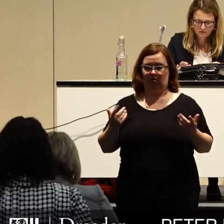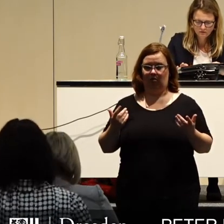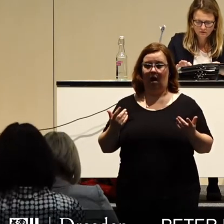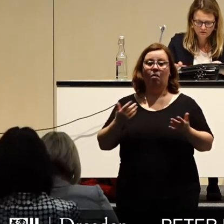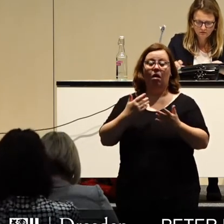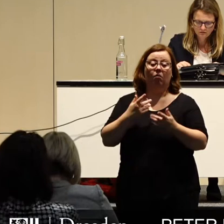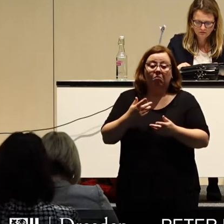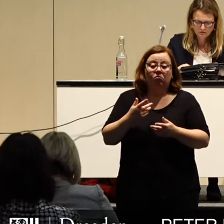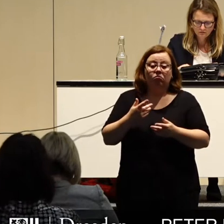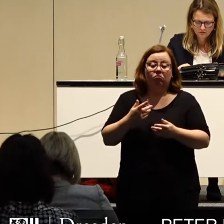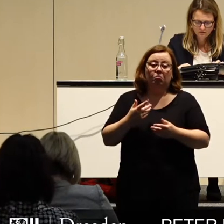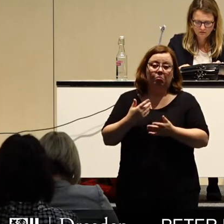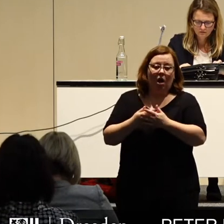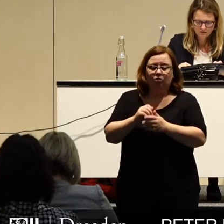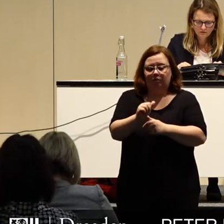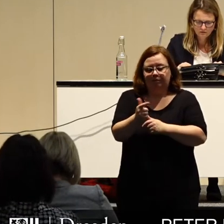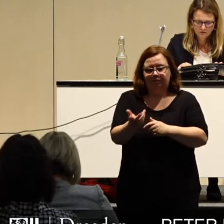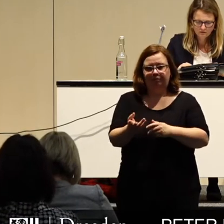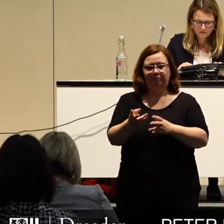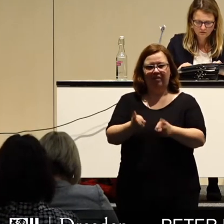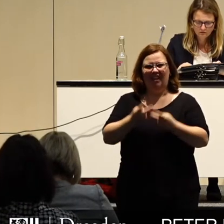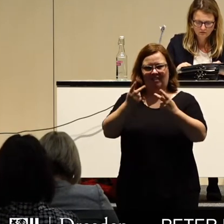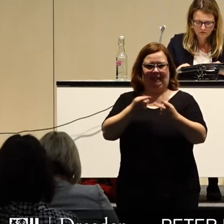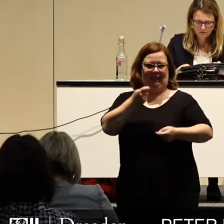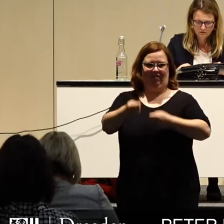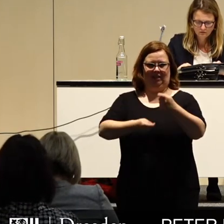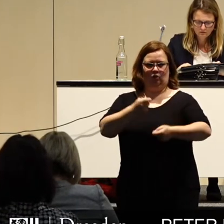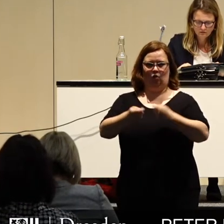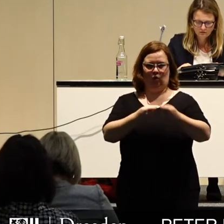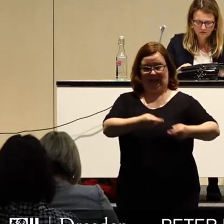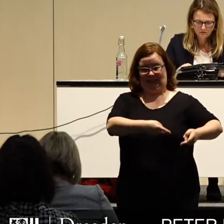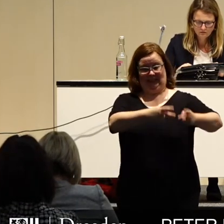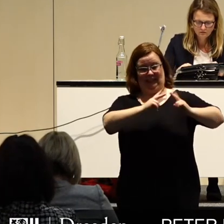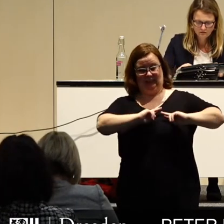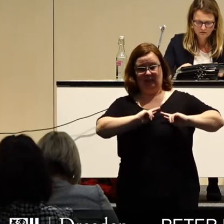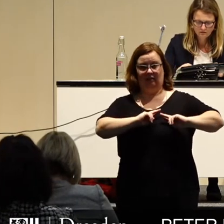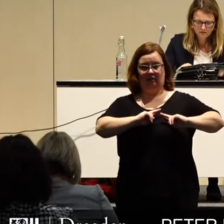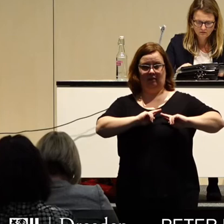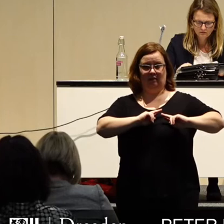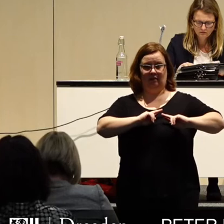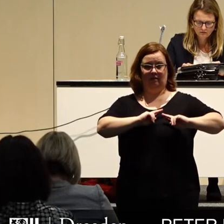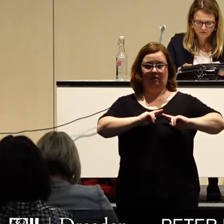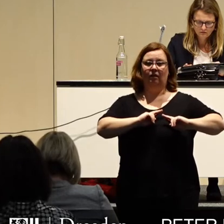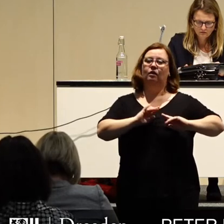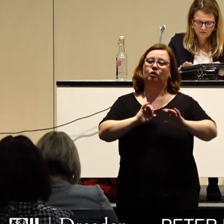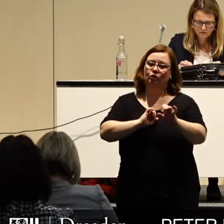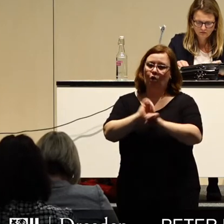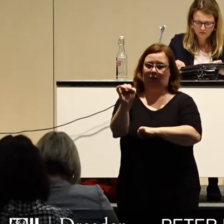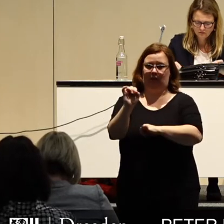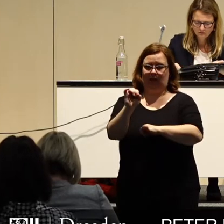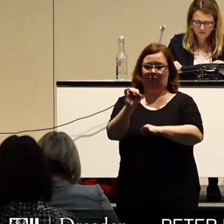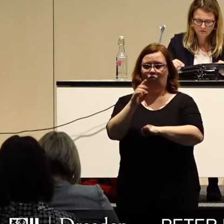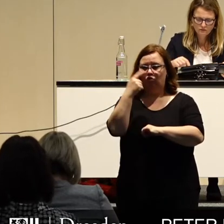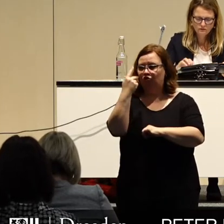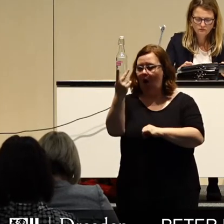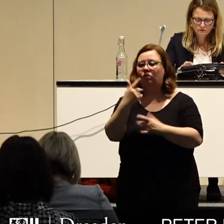wenn man zu dem Schluss kommt, für einige dringend notwendige Investitionen eine Kreditaufnahme in Betracht zu ziehen, kommen wir an der Notwendigkeit von